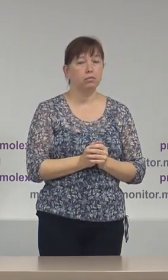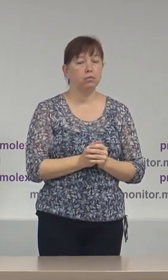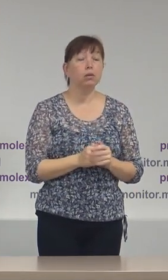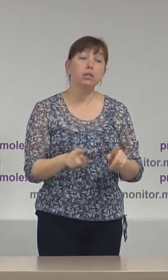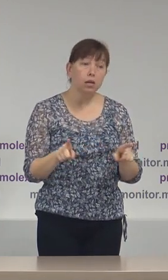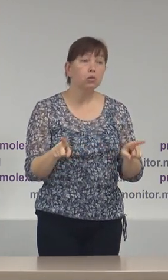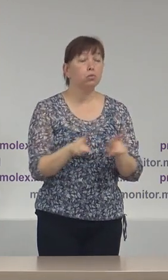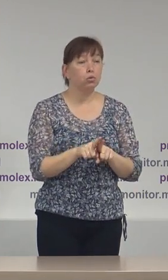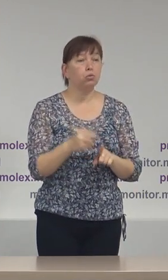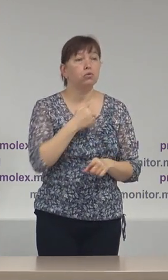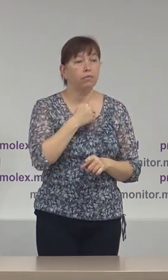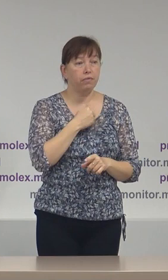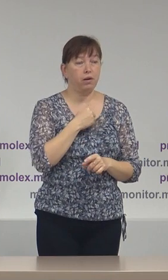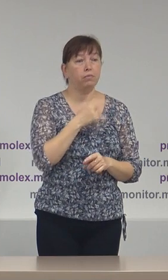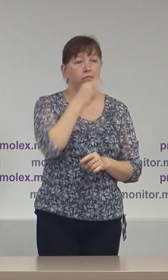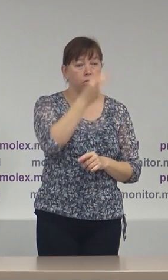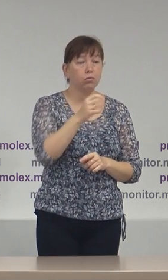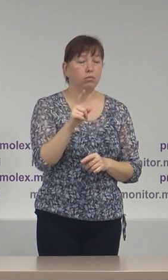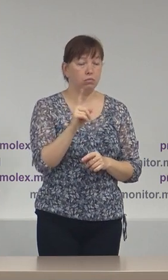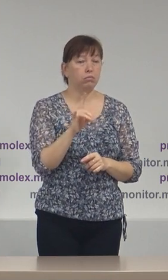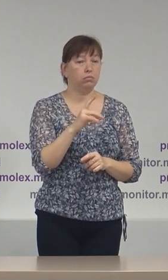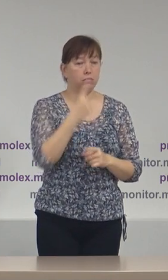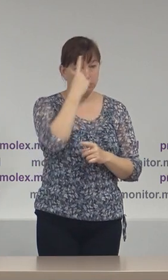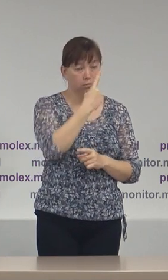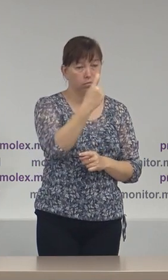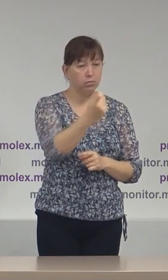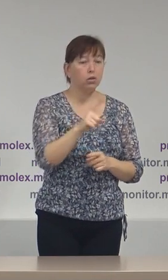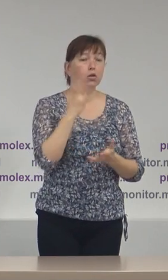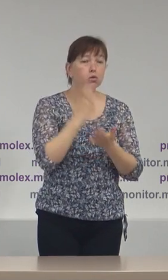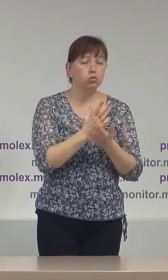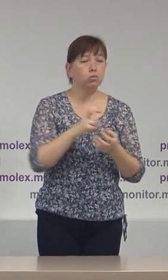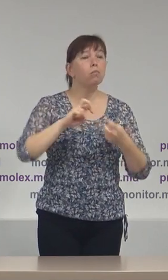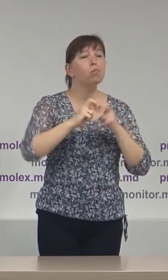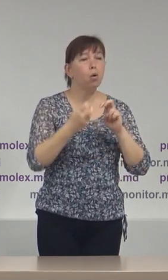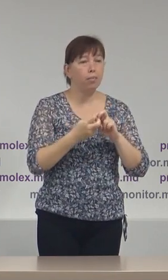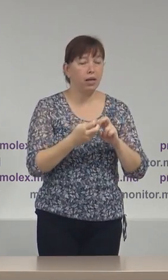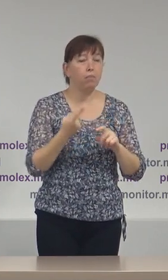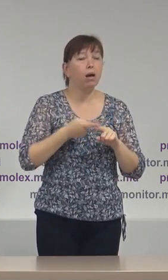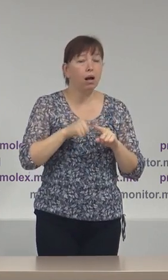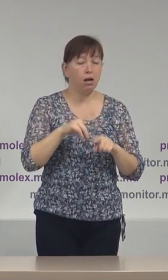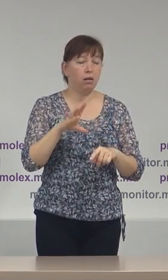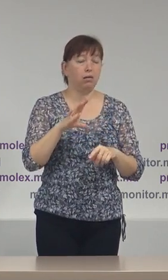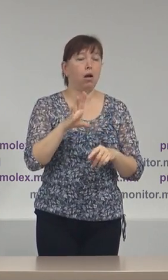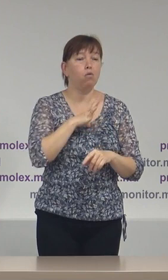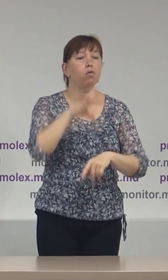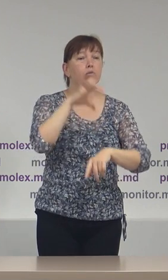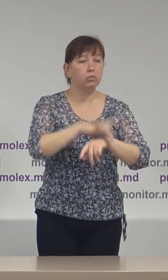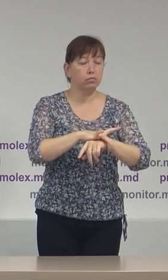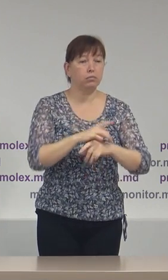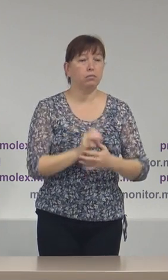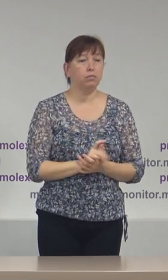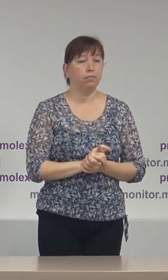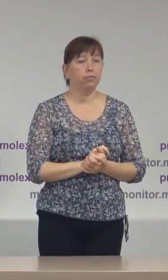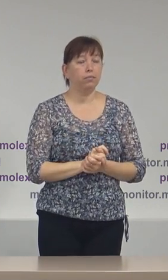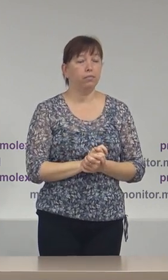Totuși vrem să atragem atenția și semnalăm anumite aspecte mai problematice pe care le-au constatat